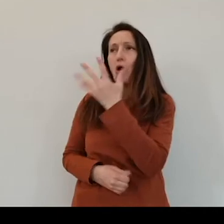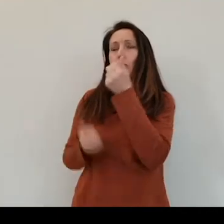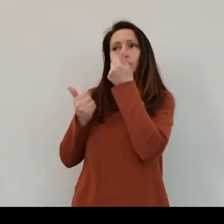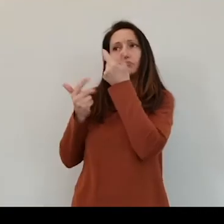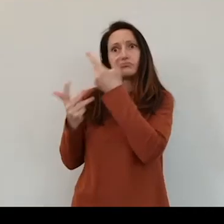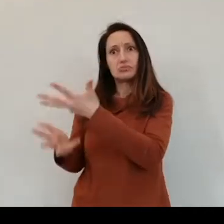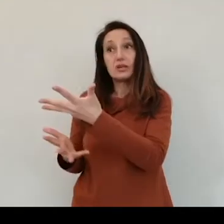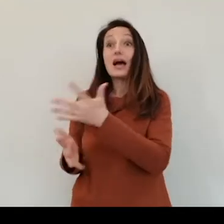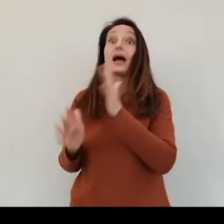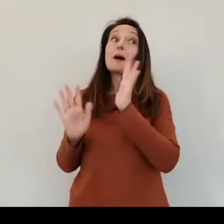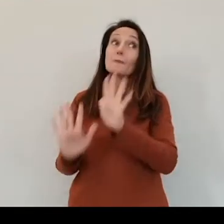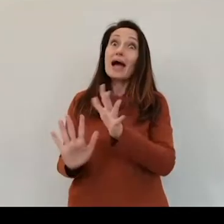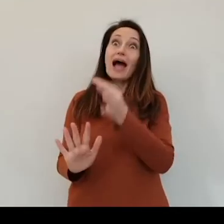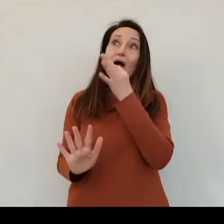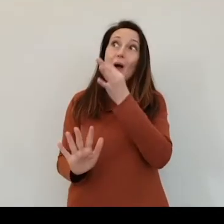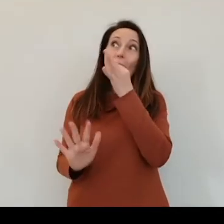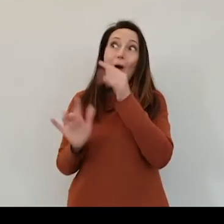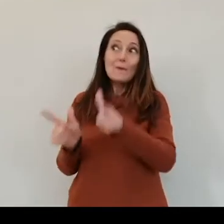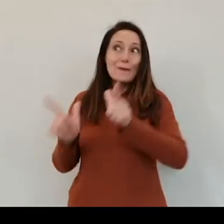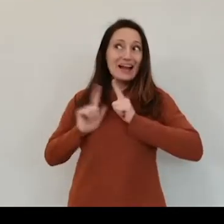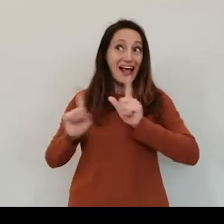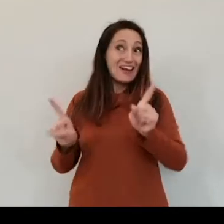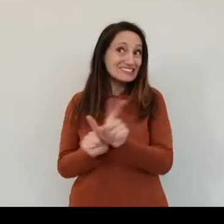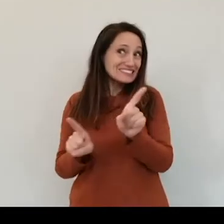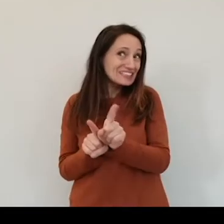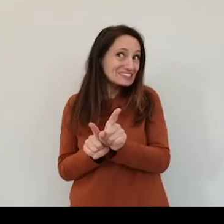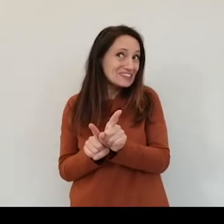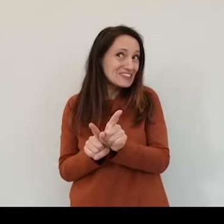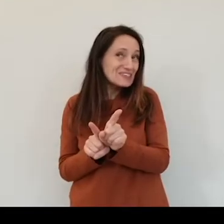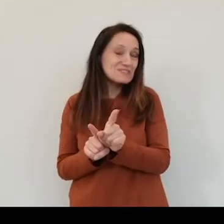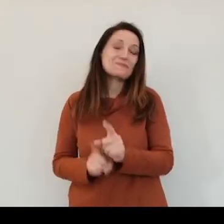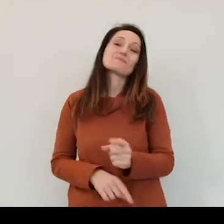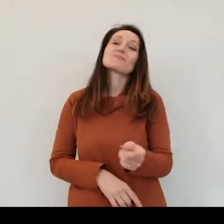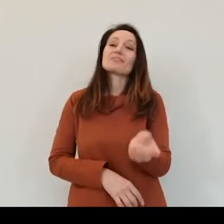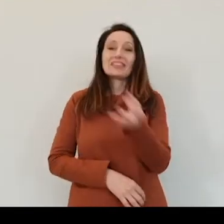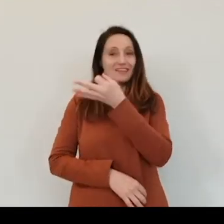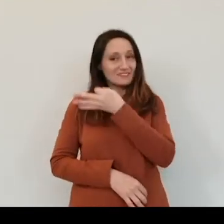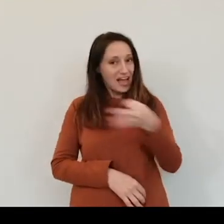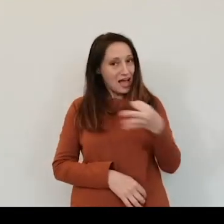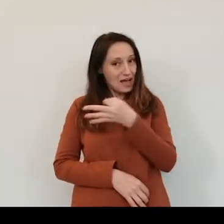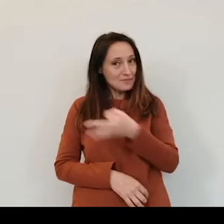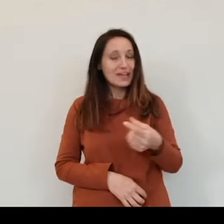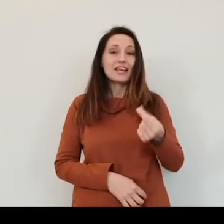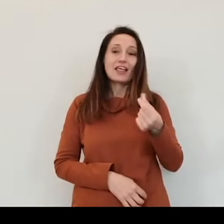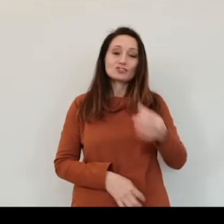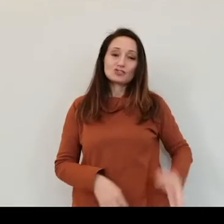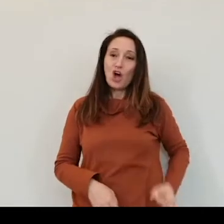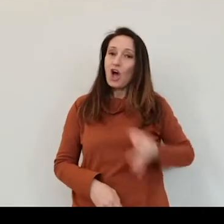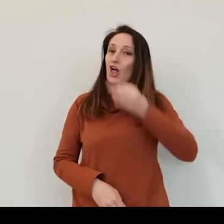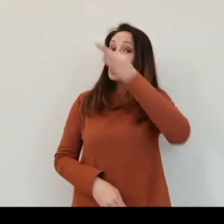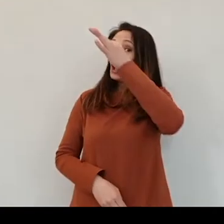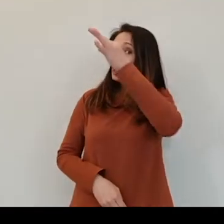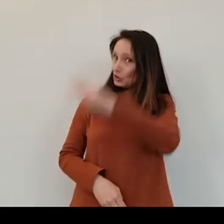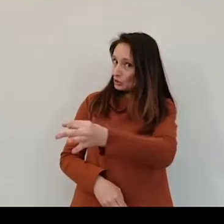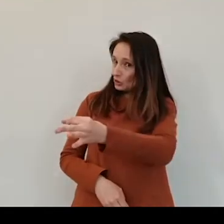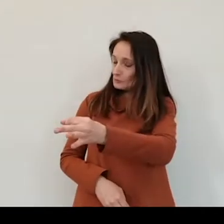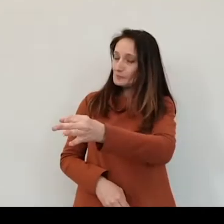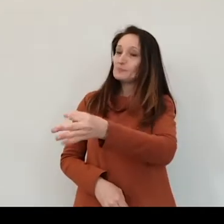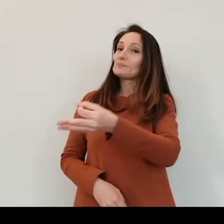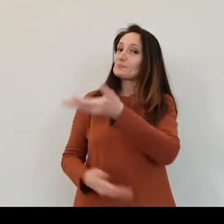masticare me la compri lo stesso! Va bene, eccoti il soldo! E il nonno